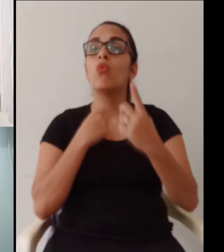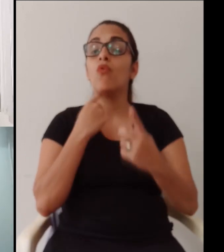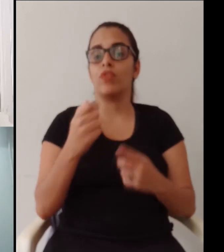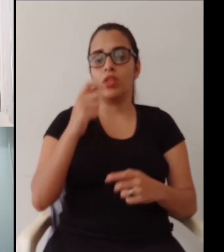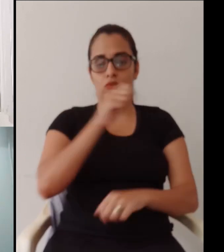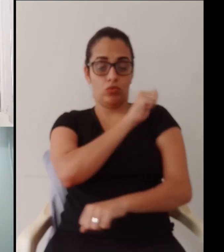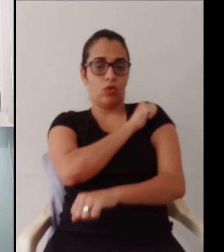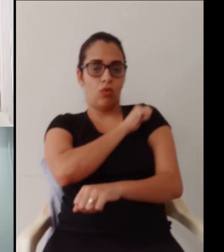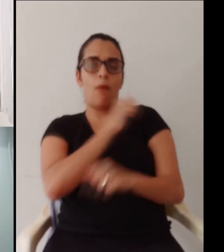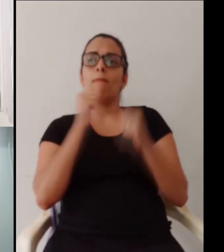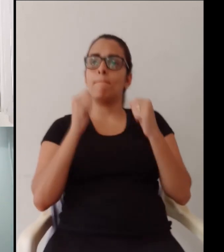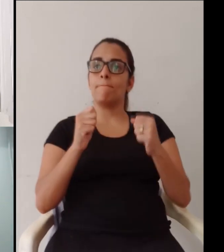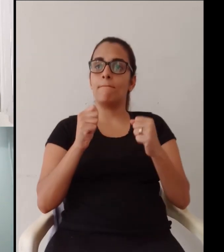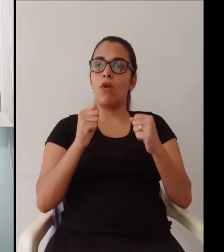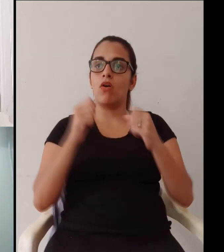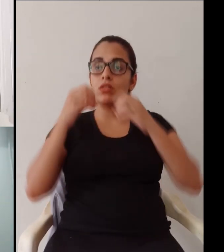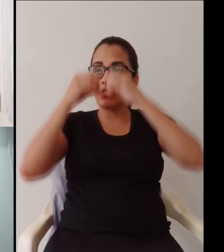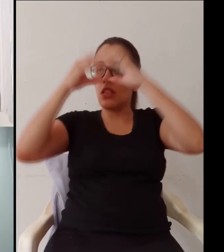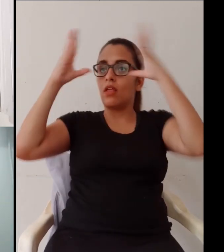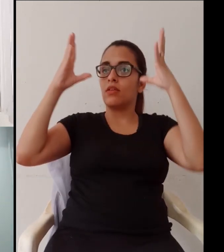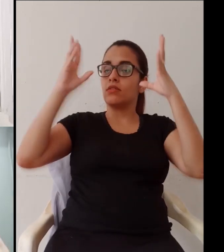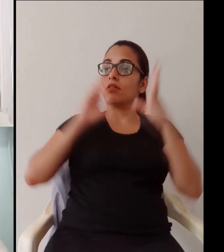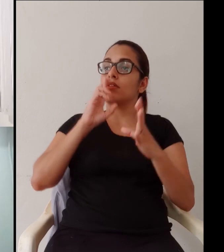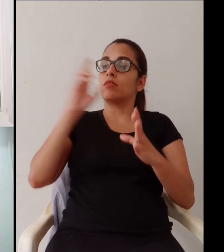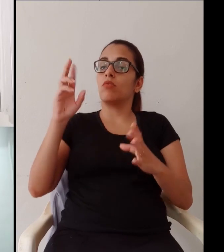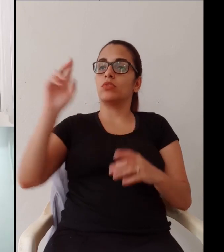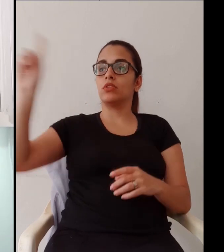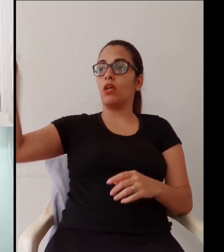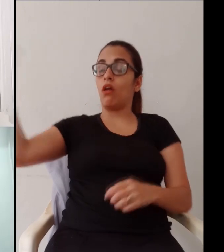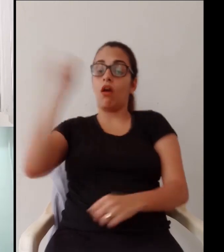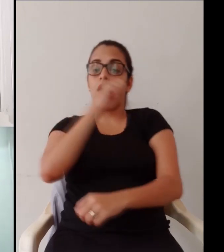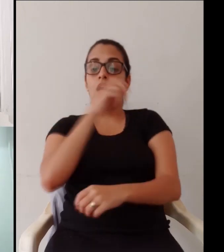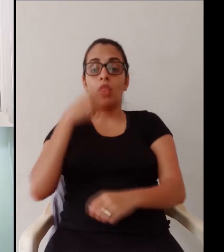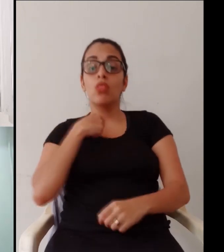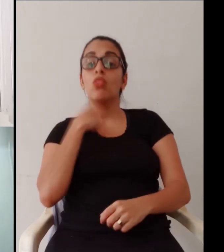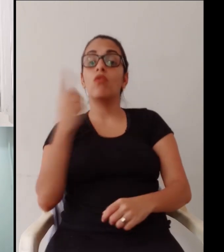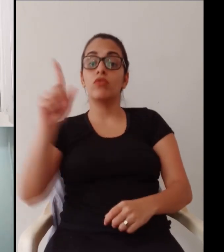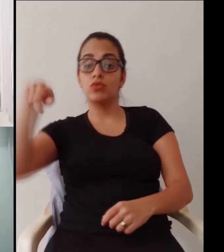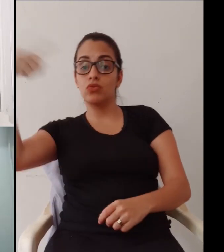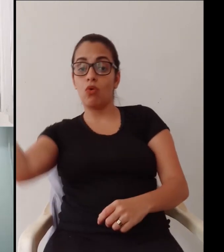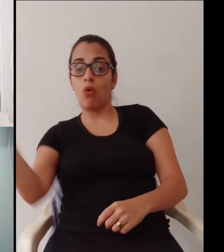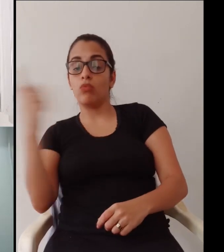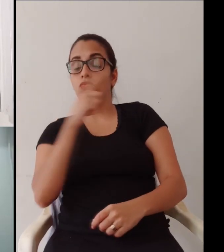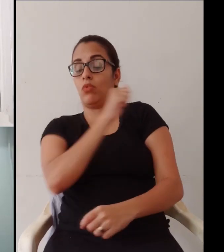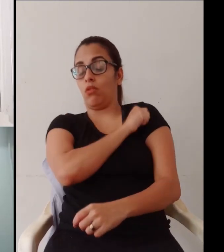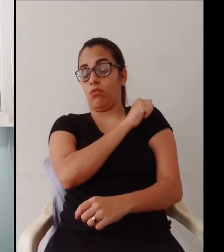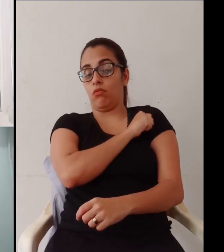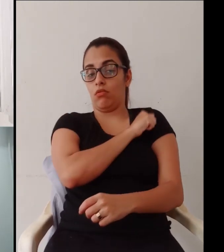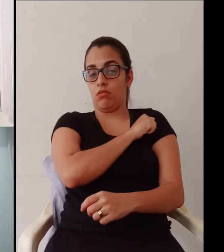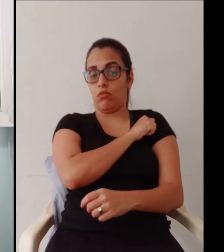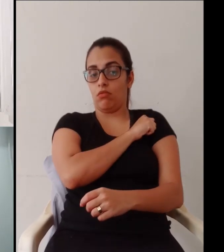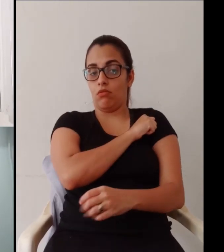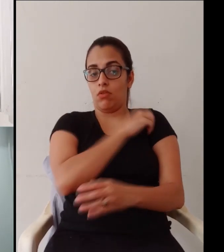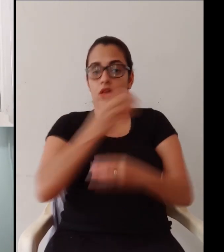tem que participar os alunos também tem que colocar suas dúvidas lá porque a dúvida de um aluno com certeza